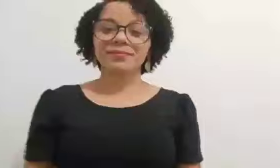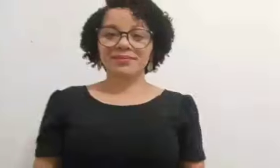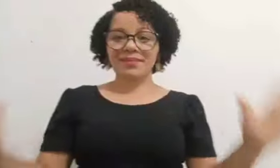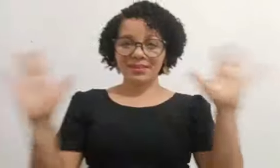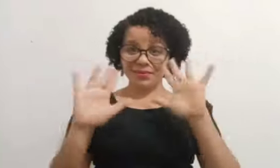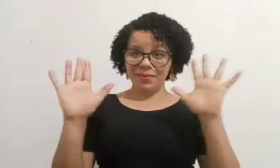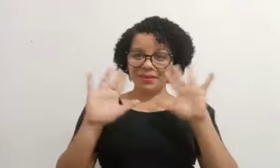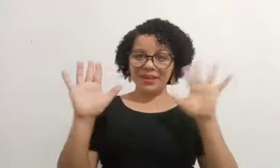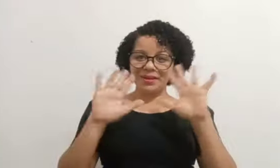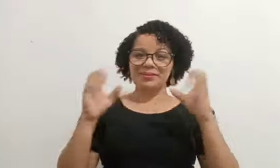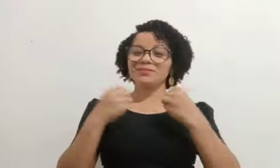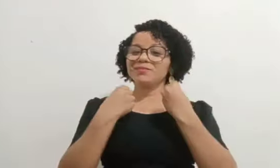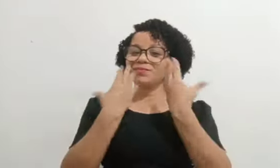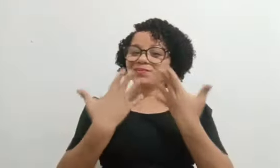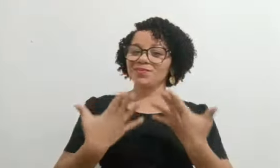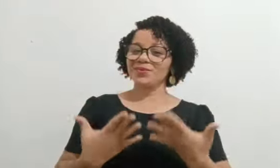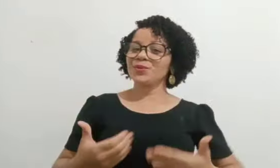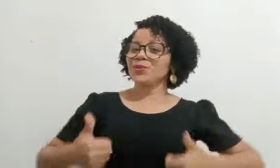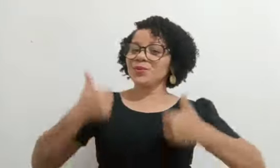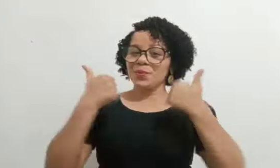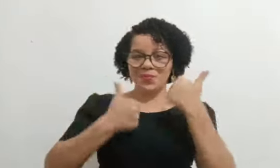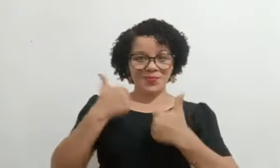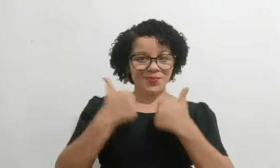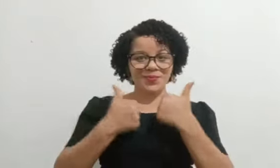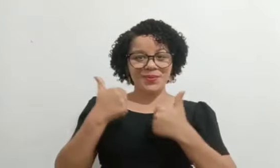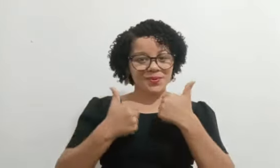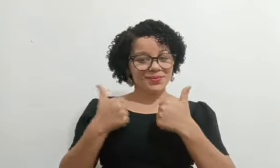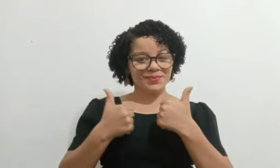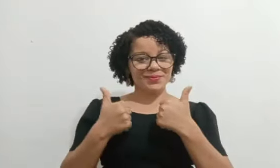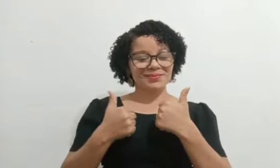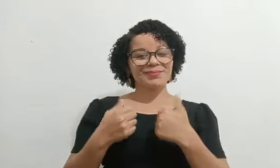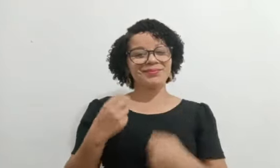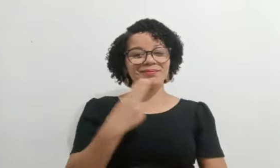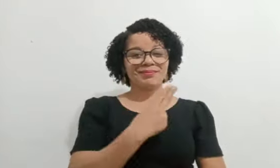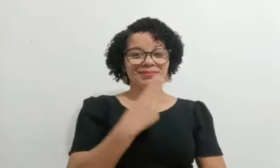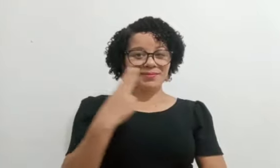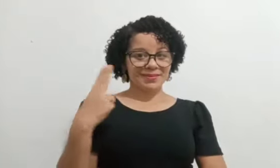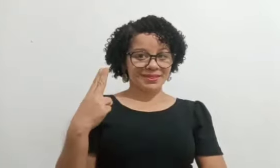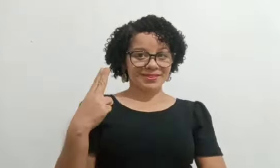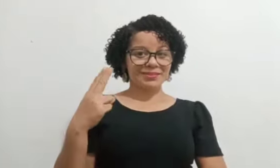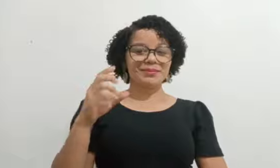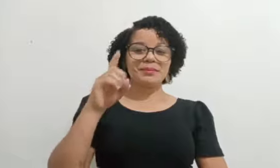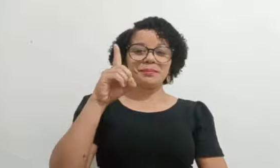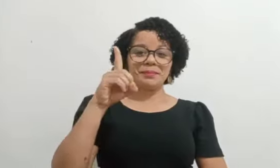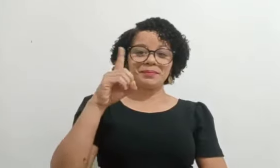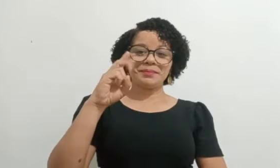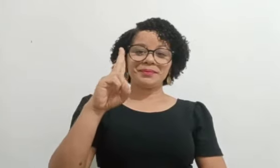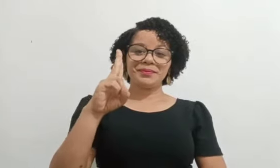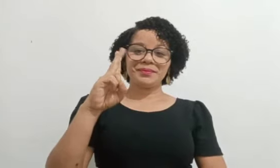Olá, tudo bem? Me chamo Dulcinea.